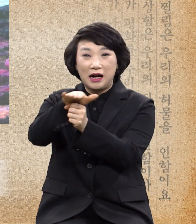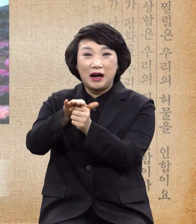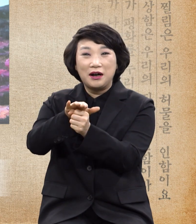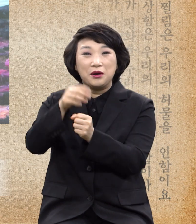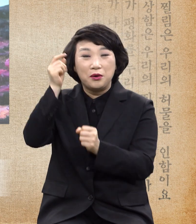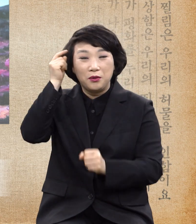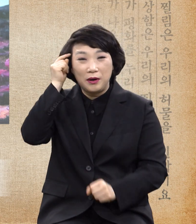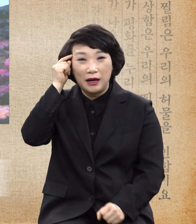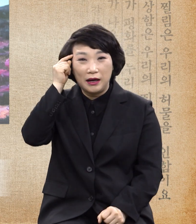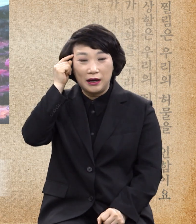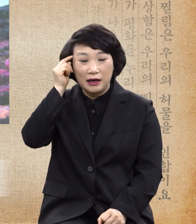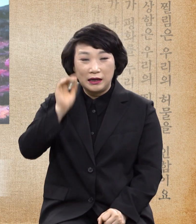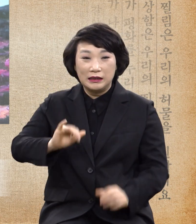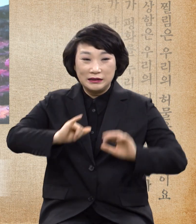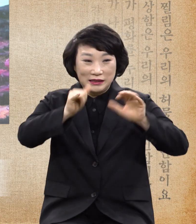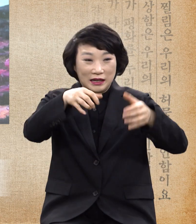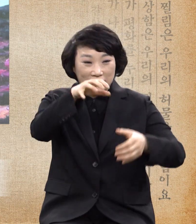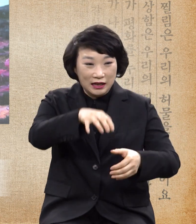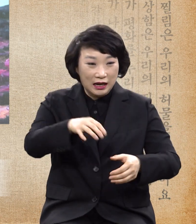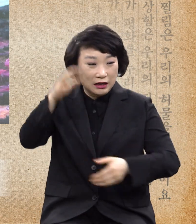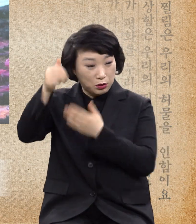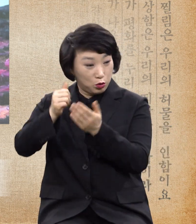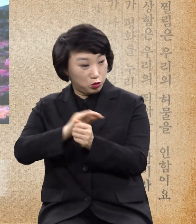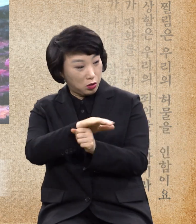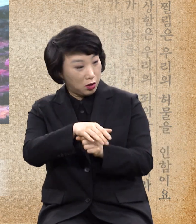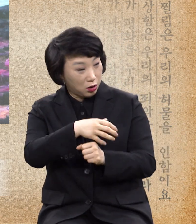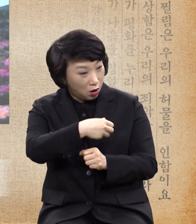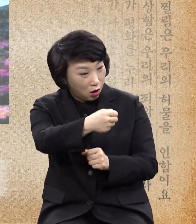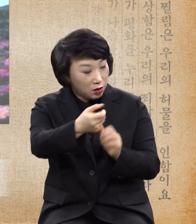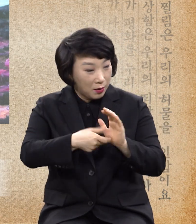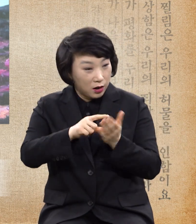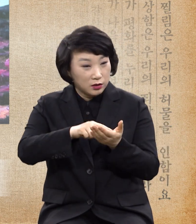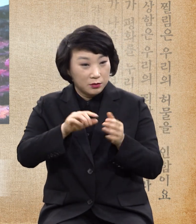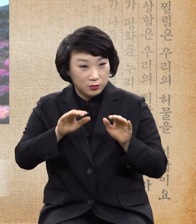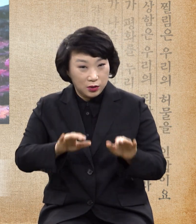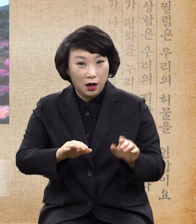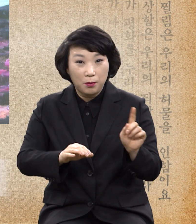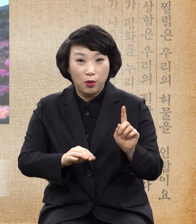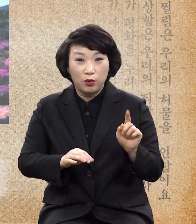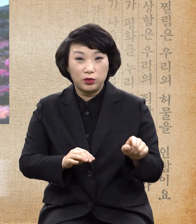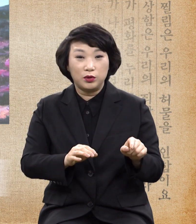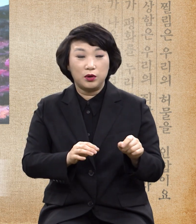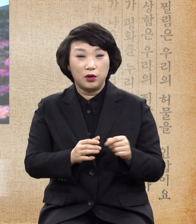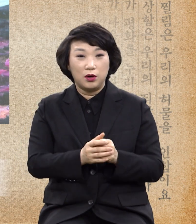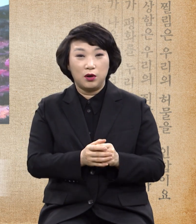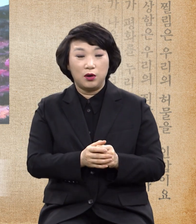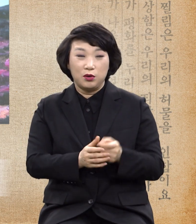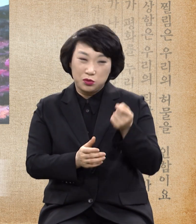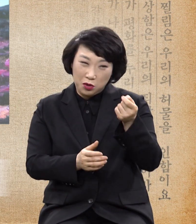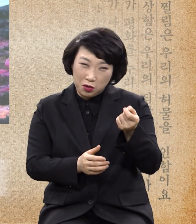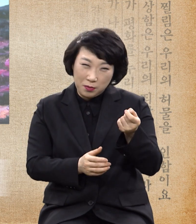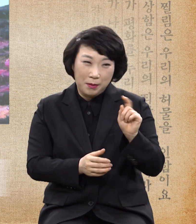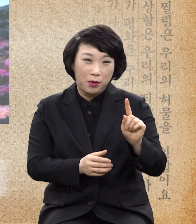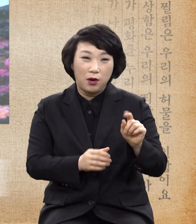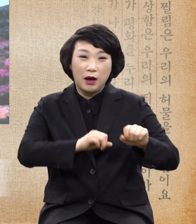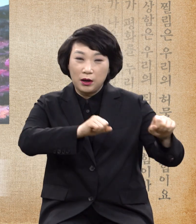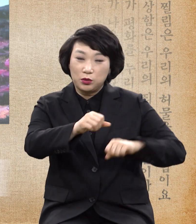세상에 하나님의 사랑받을 만한 어떤 조그마한 모르는 행위가 있거나